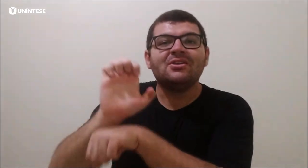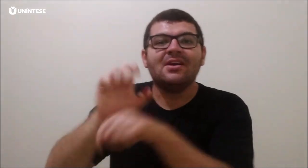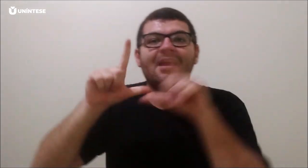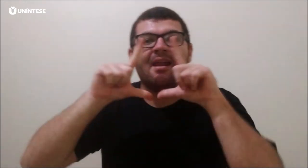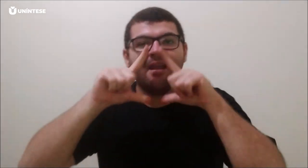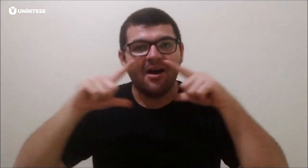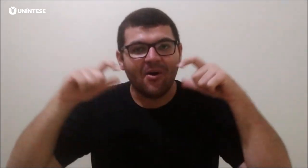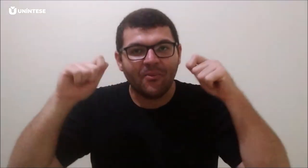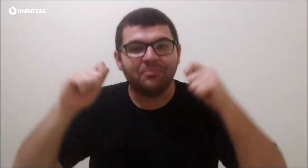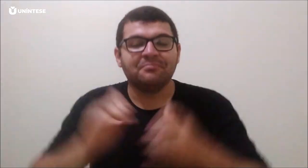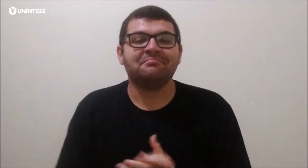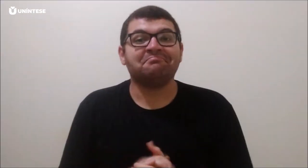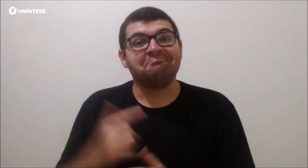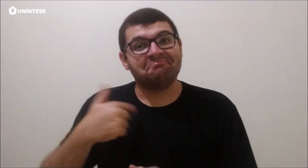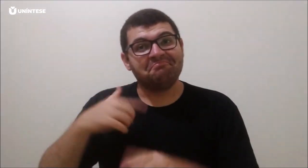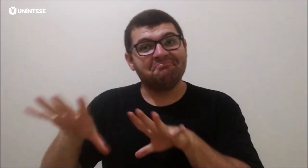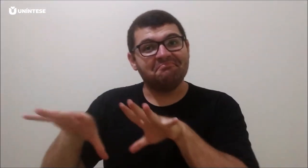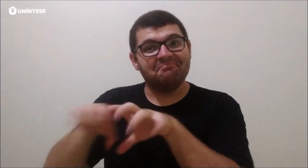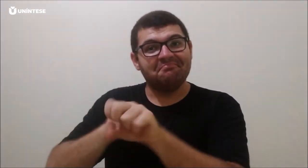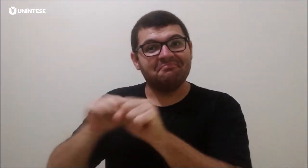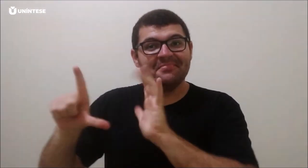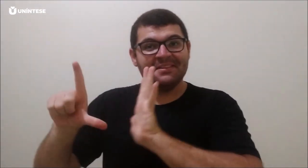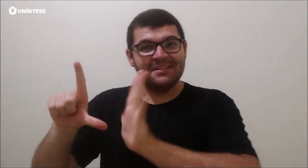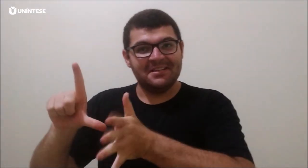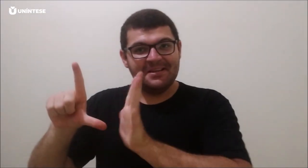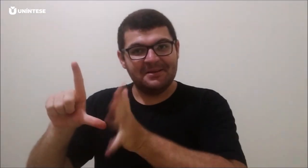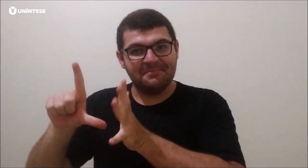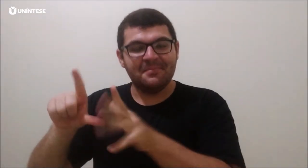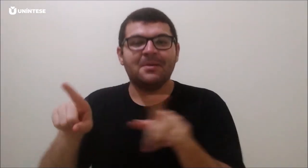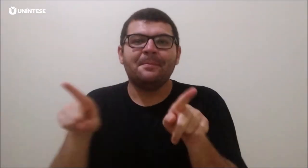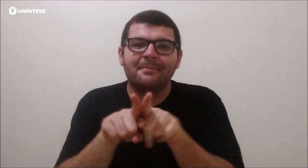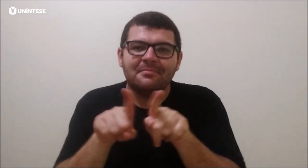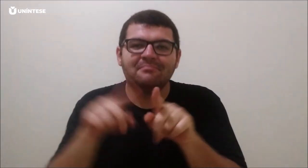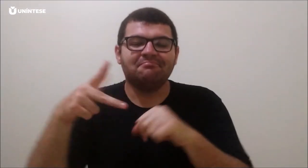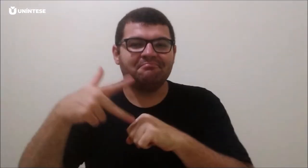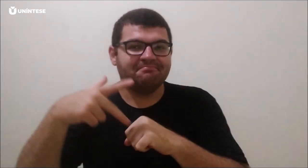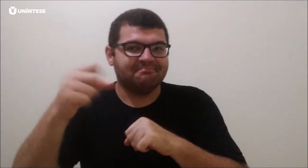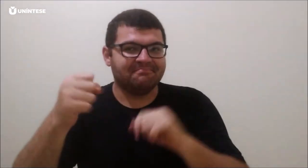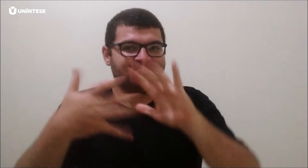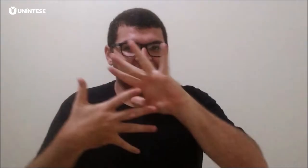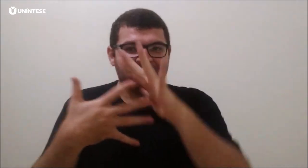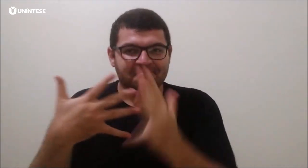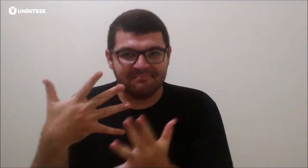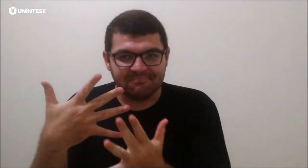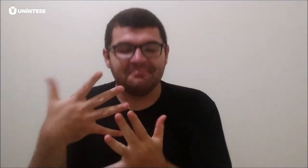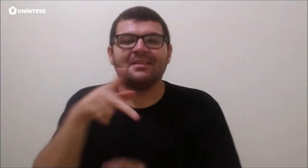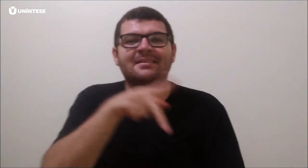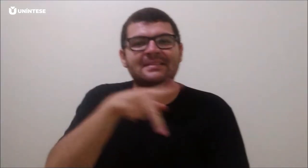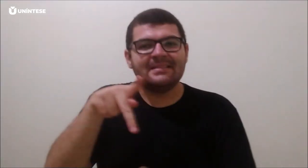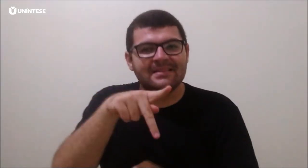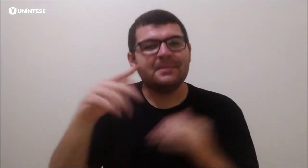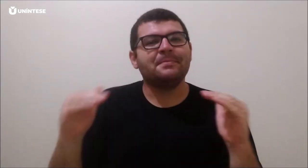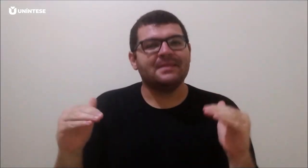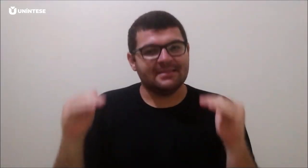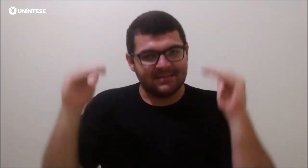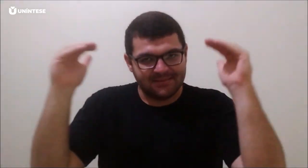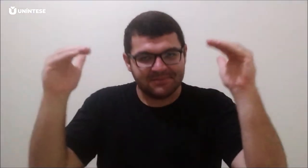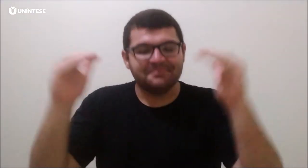No estado de Alagoas. Sou graduado em Letras Libras, especialista em Libras e docência no